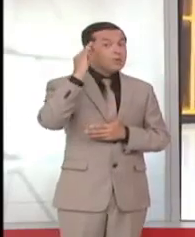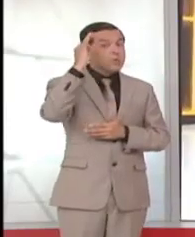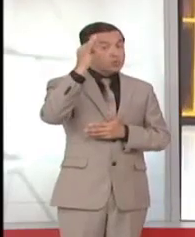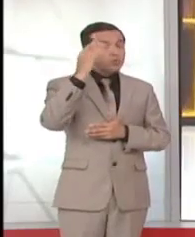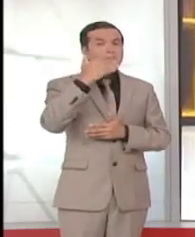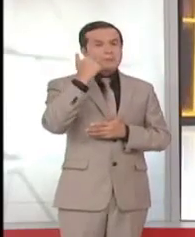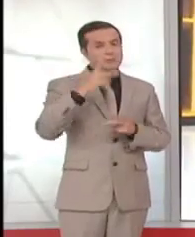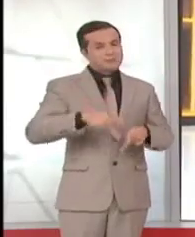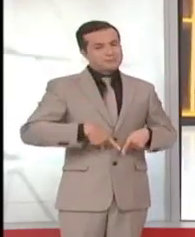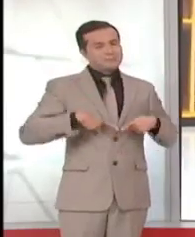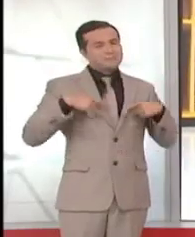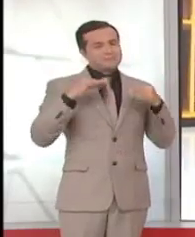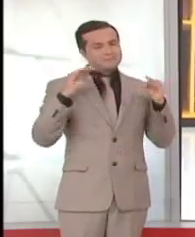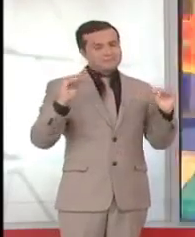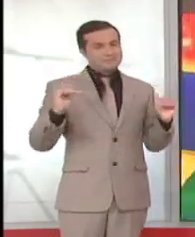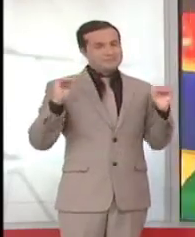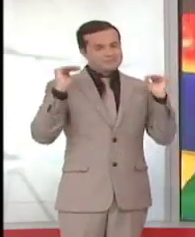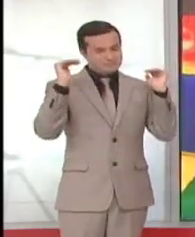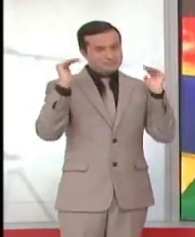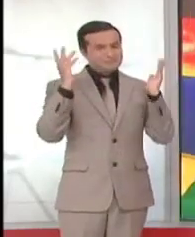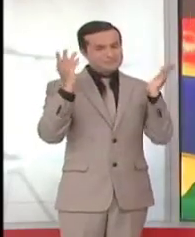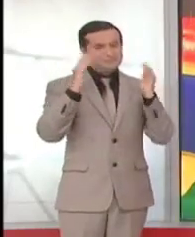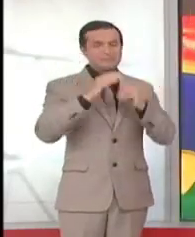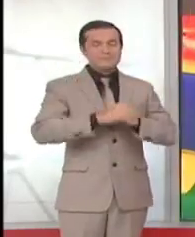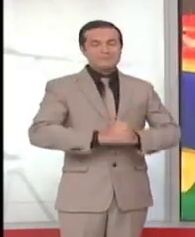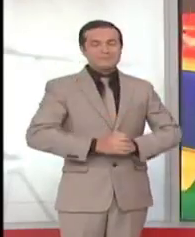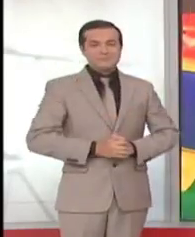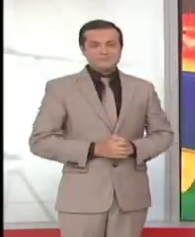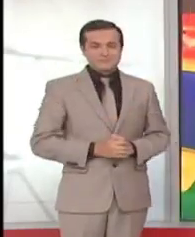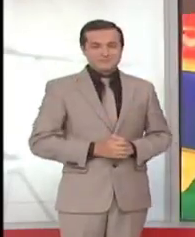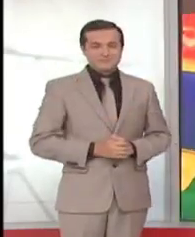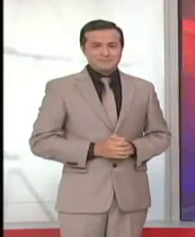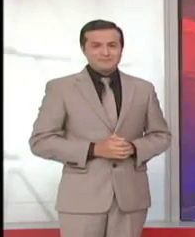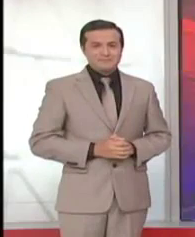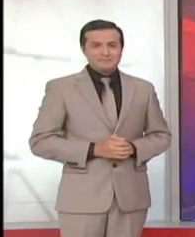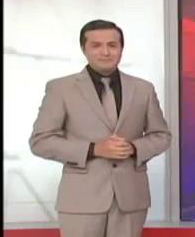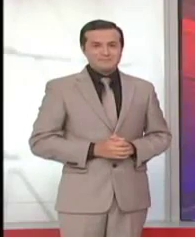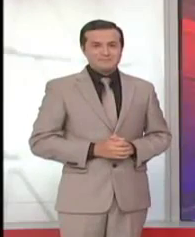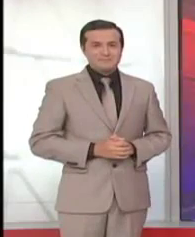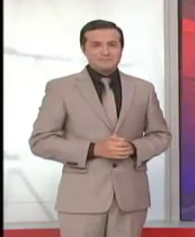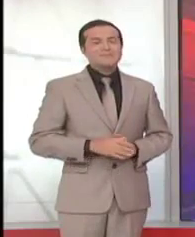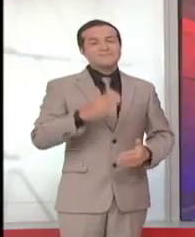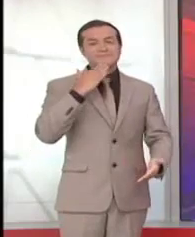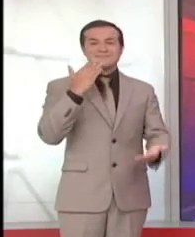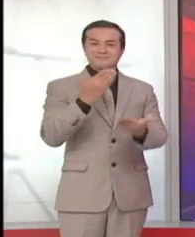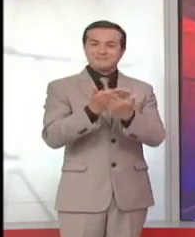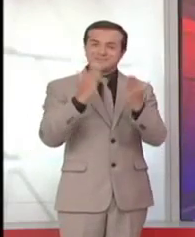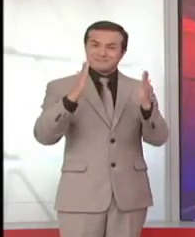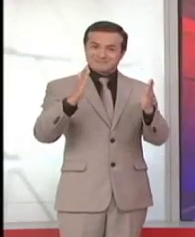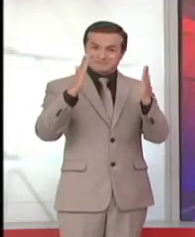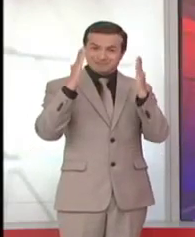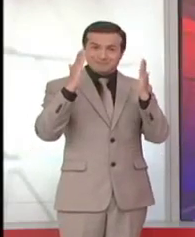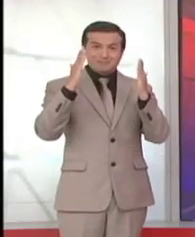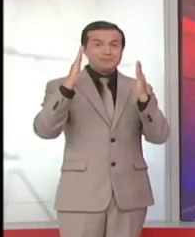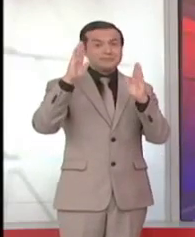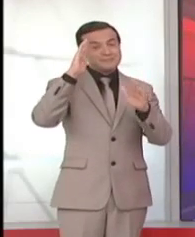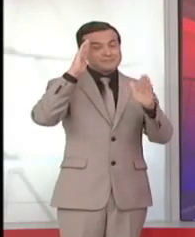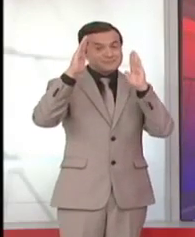mejor calidad de vida. César García, Medios Públicos. Gracias por acompañarnos. Nos despedimos, no sin